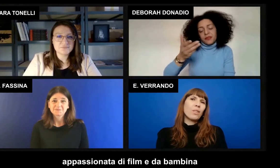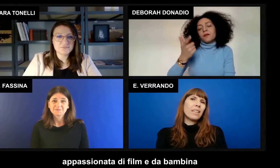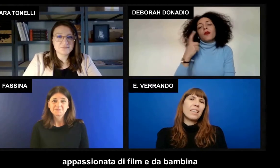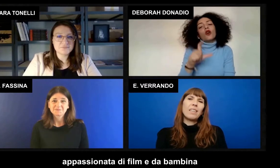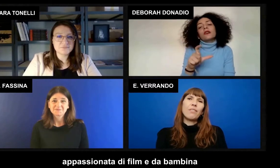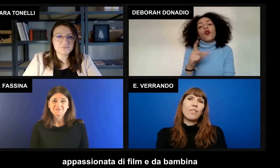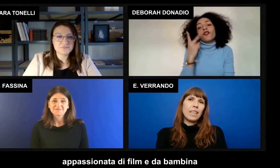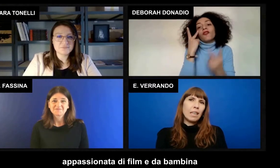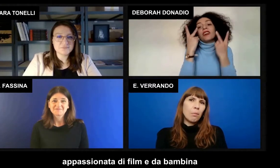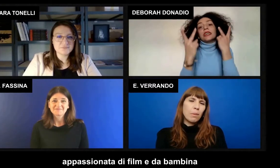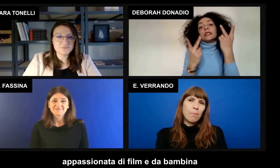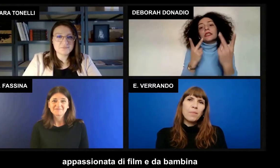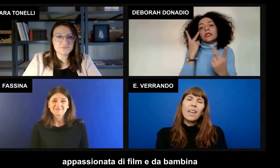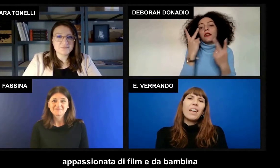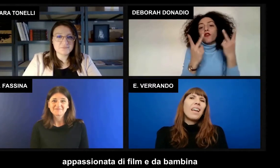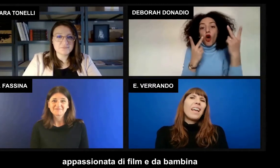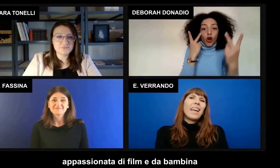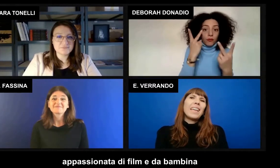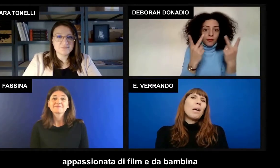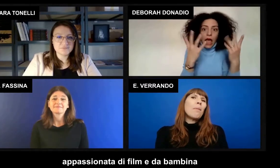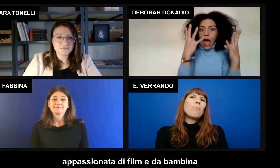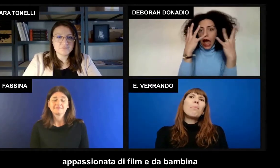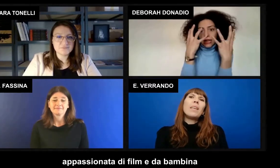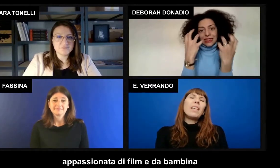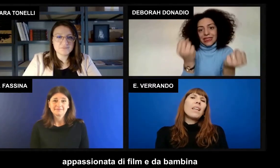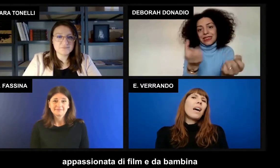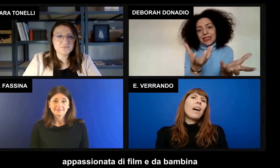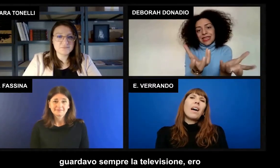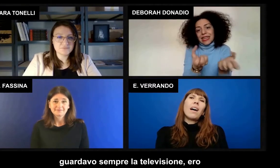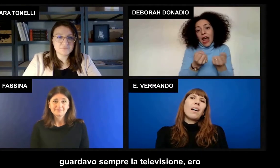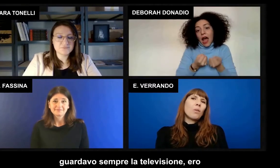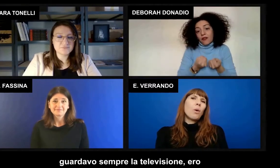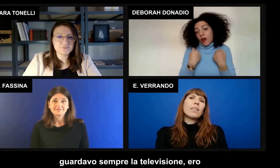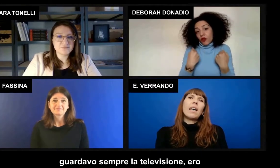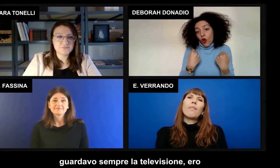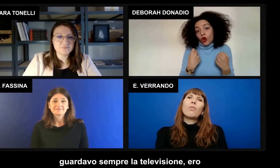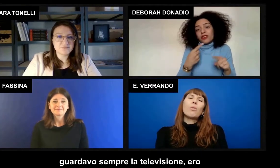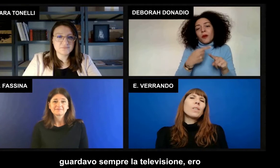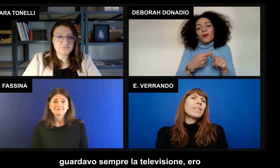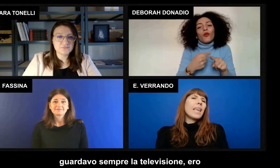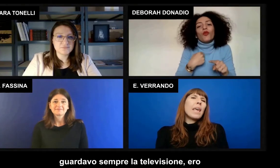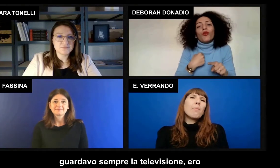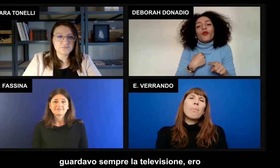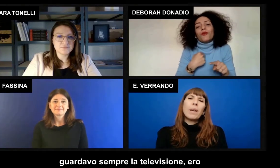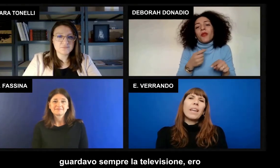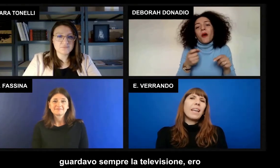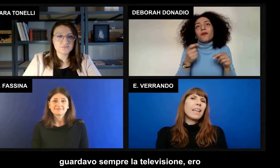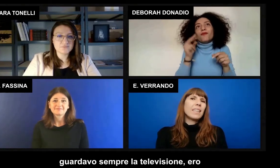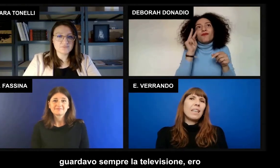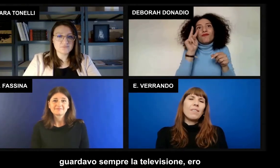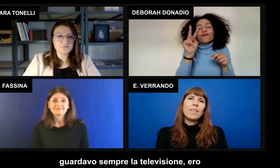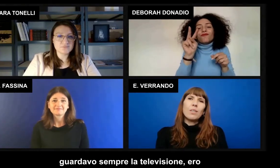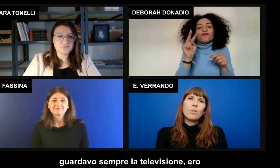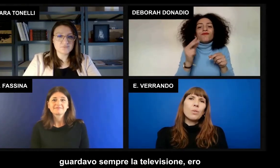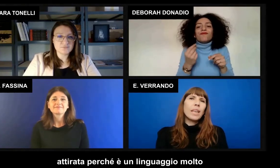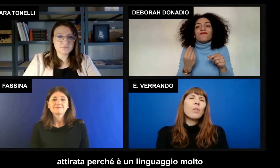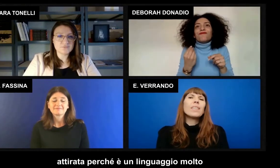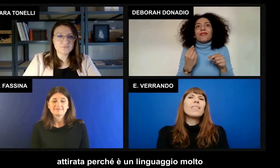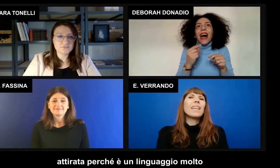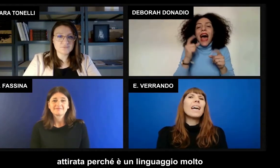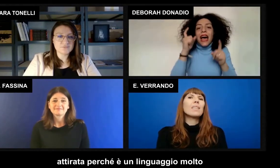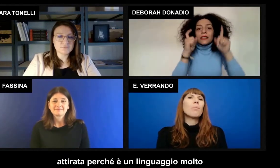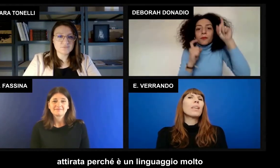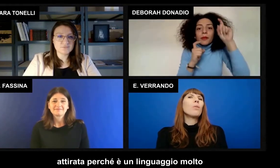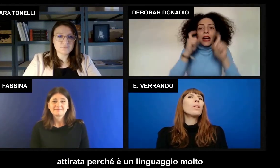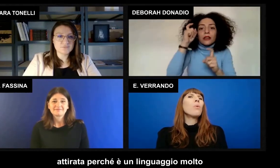appassionata di film e da bambina guardavo sempre la televisione. Ero